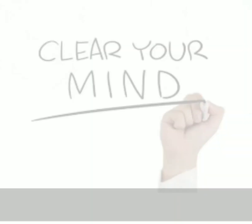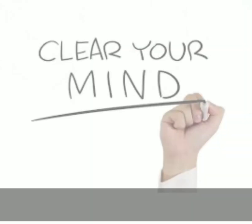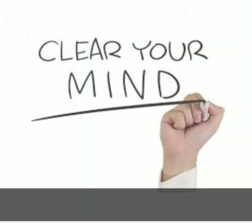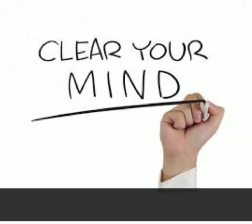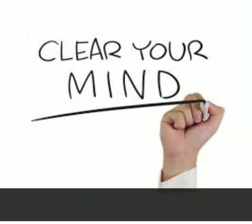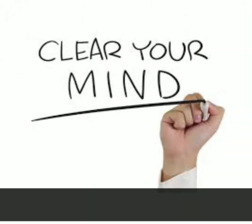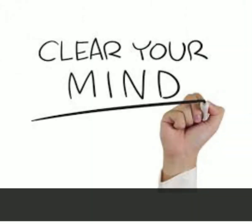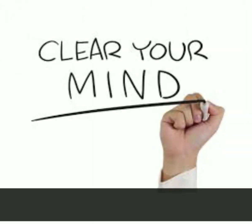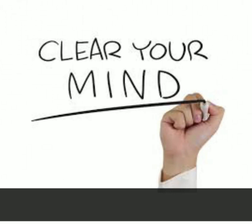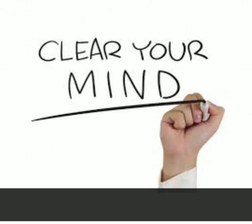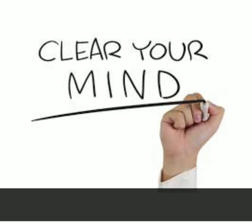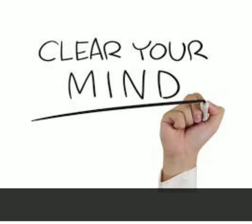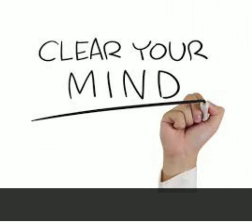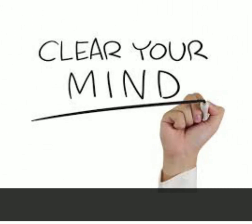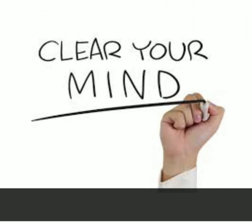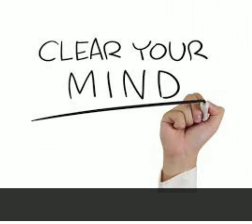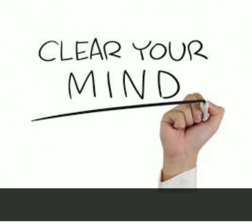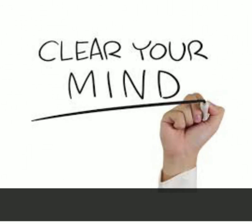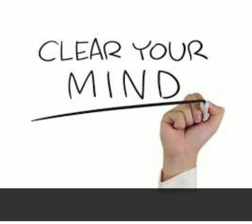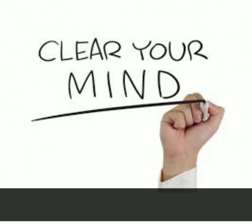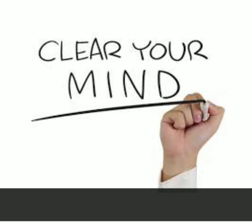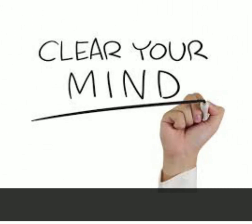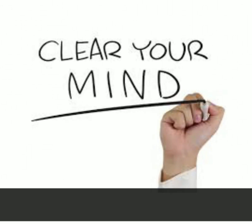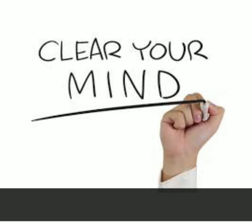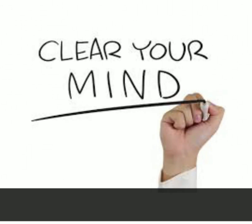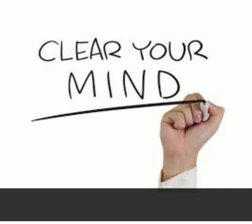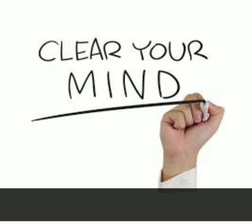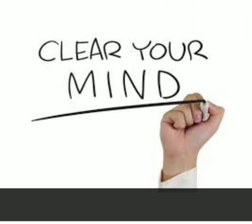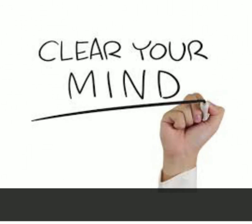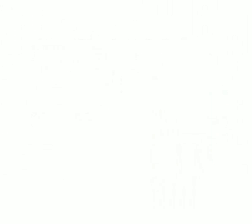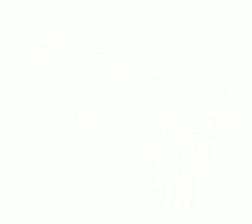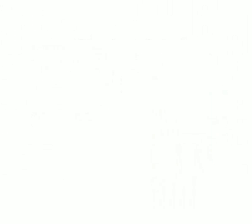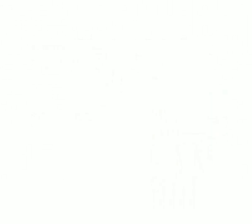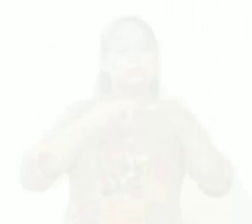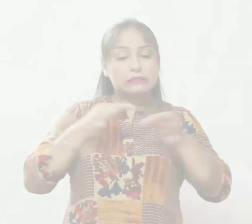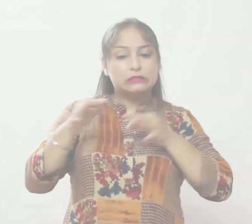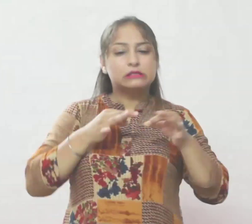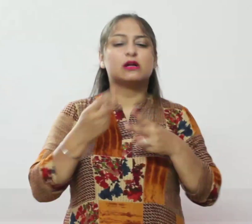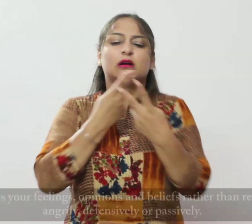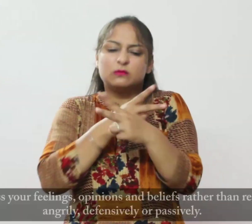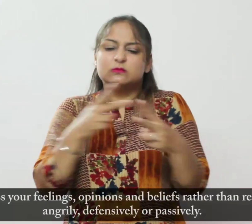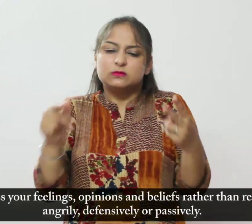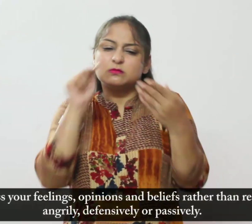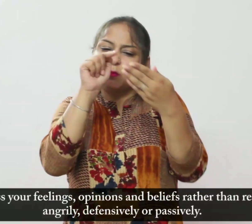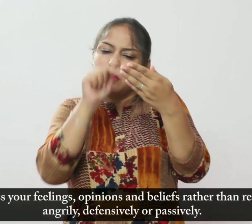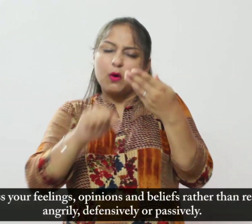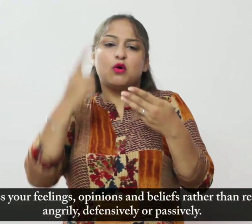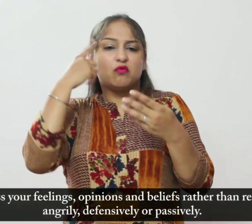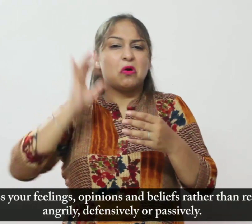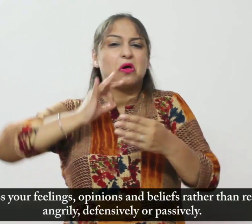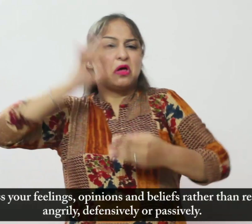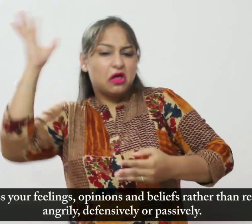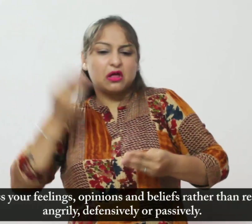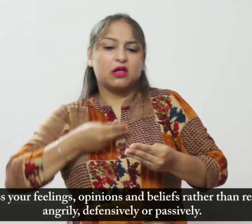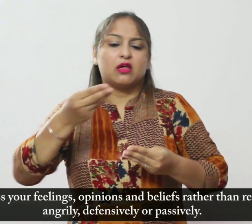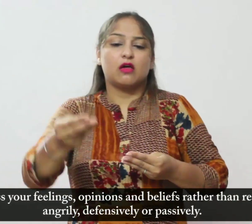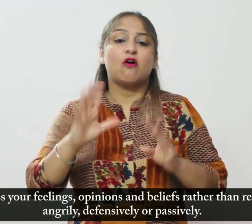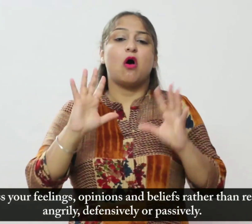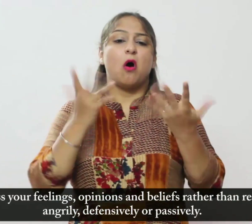सकते हैं कि आप कैसे प्रतिक्रिया देते हैं गुसे से रक्षात्मक और निश्क्रिय रूप से प्रतिक्रिय करने